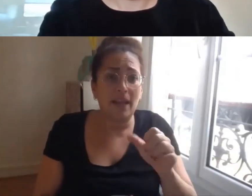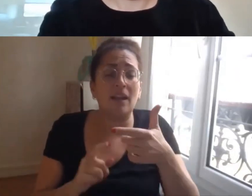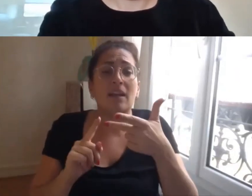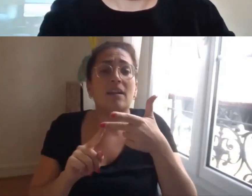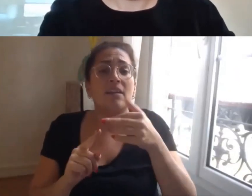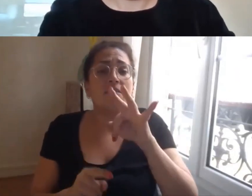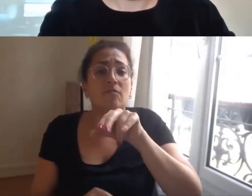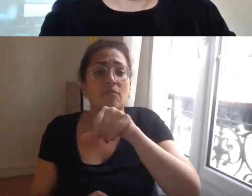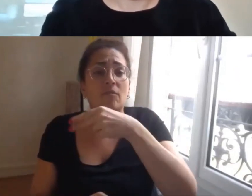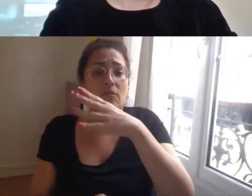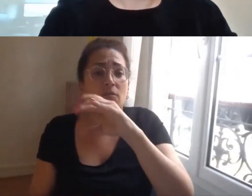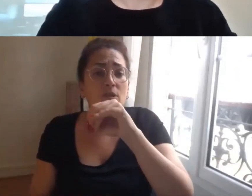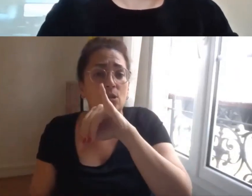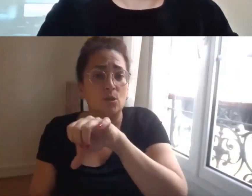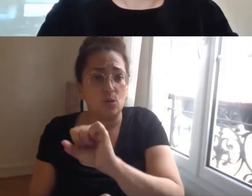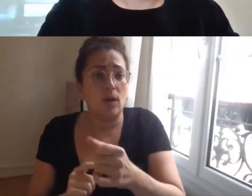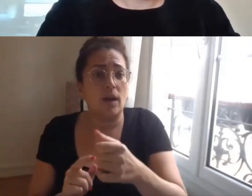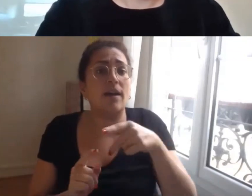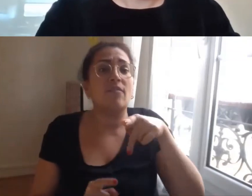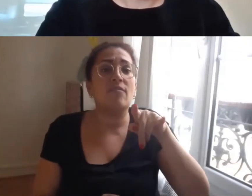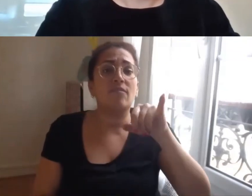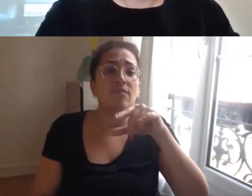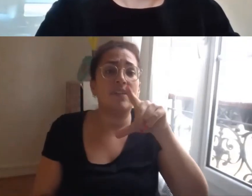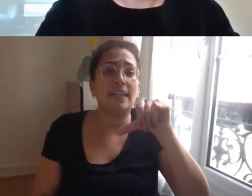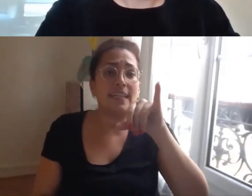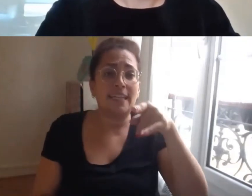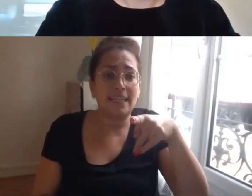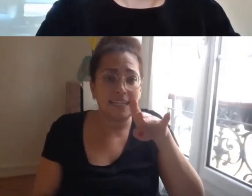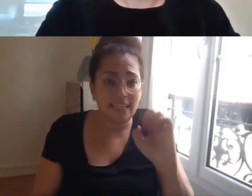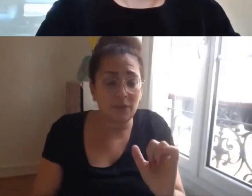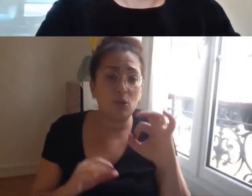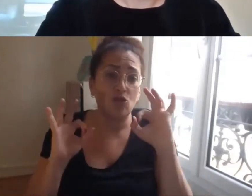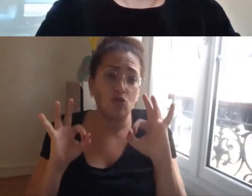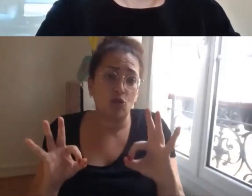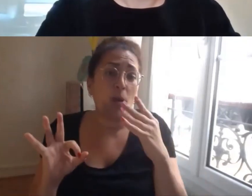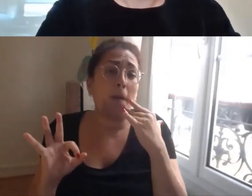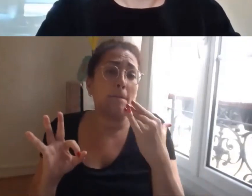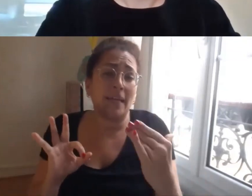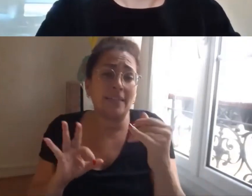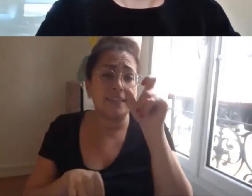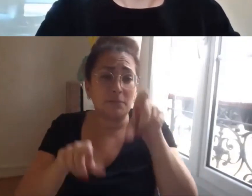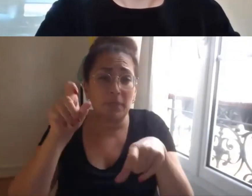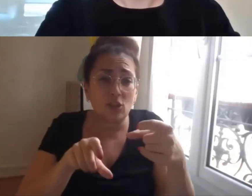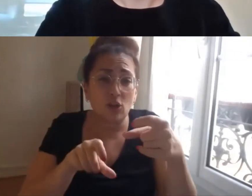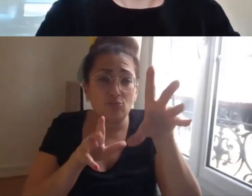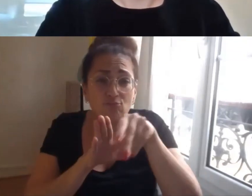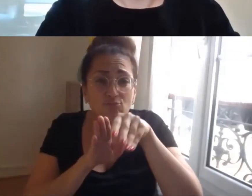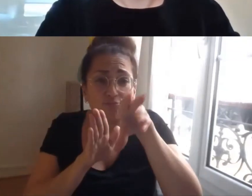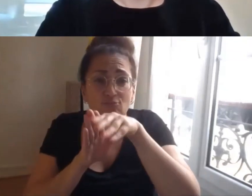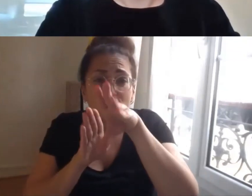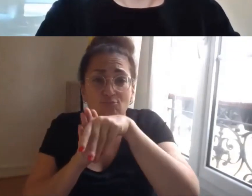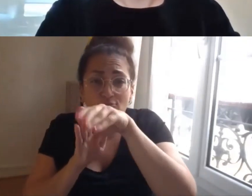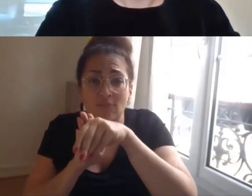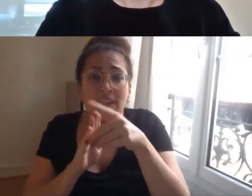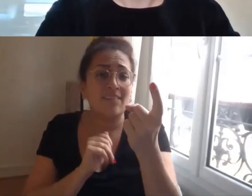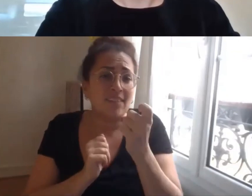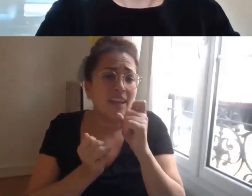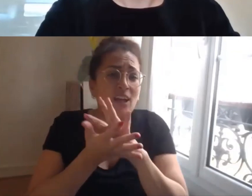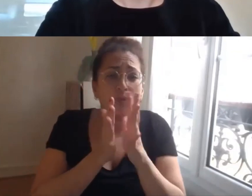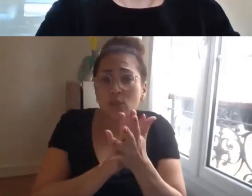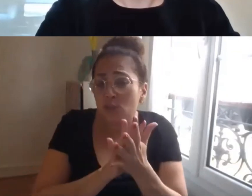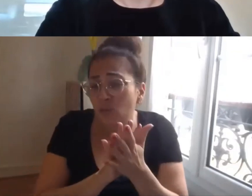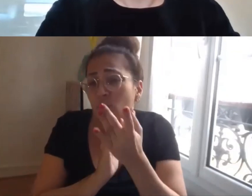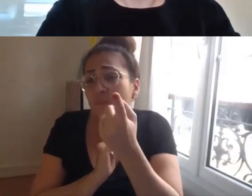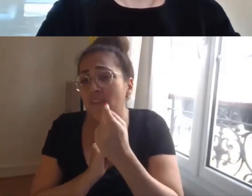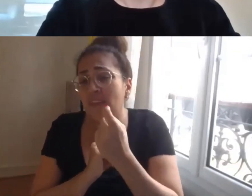Martinez et par Philippe Chervin merci beaucoup à tous nos participants issus du monde associatif du secteur et du monde